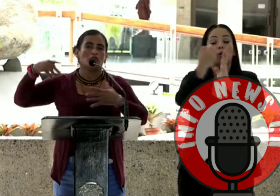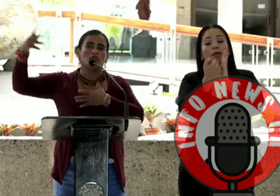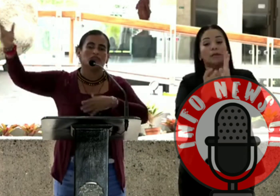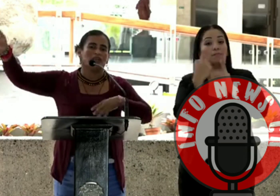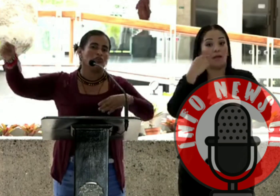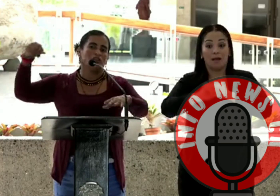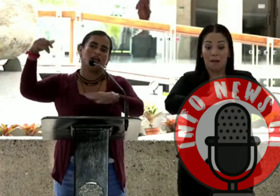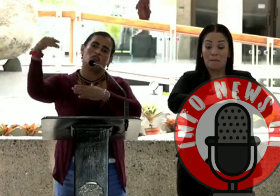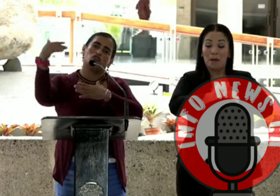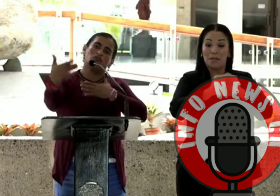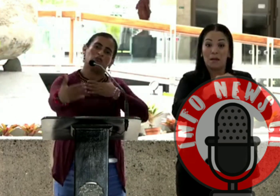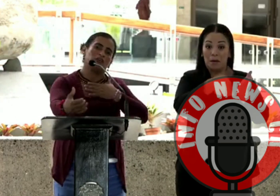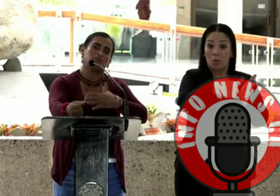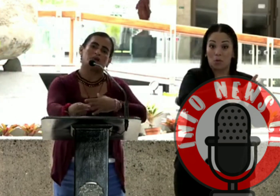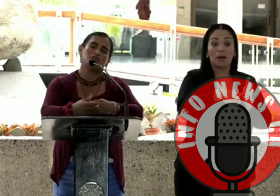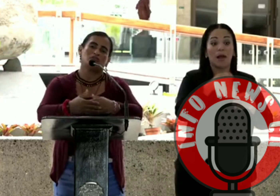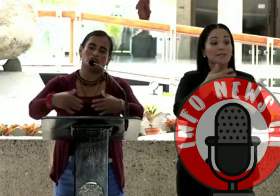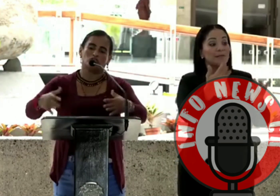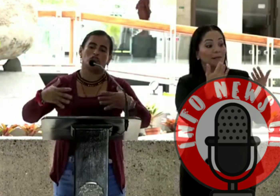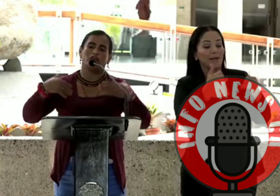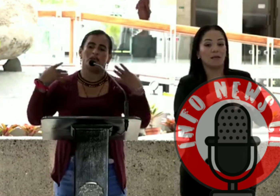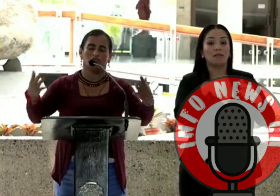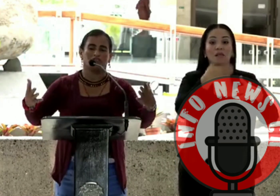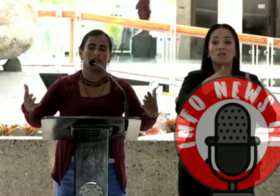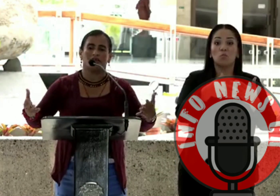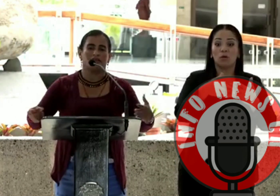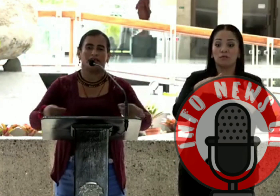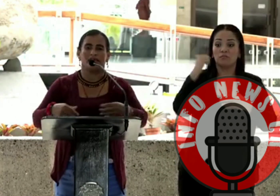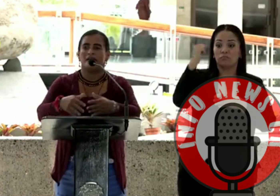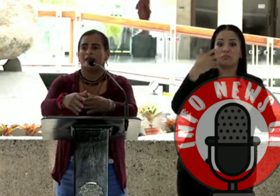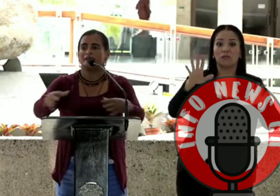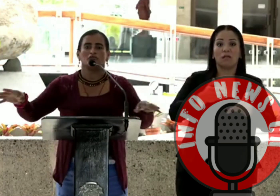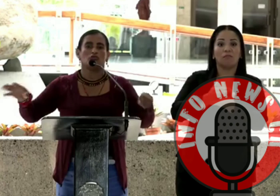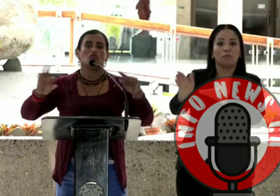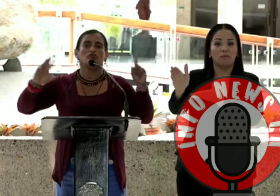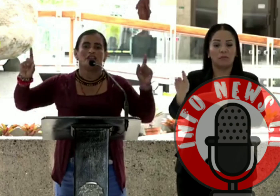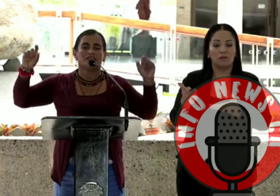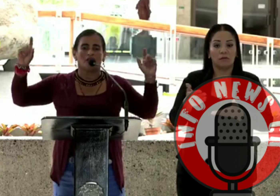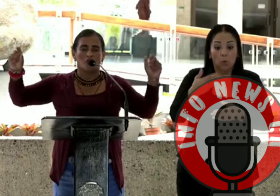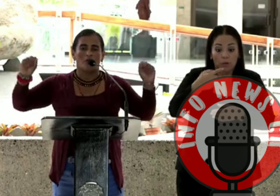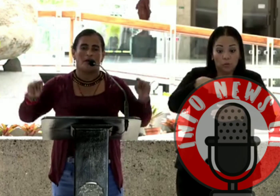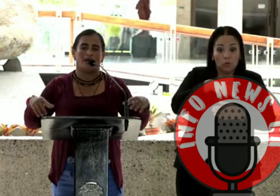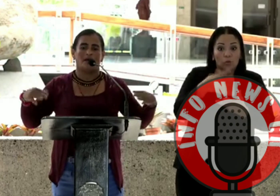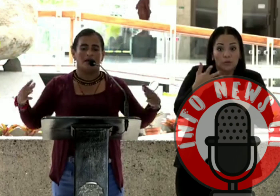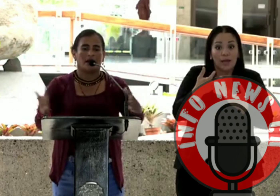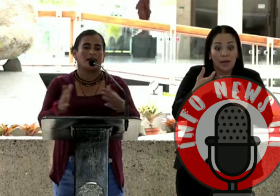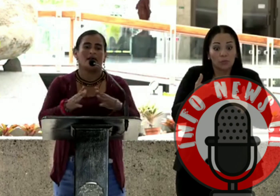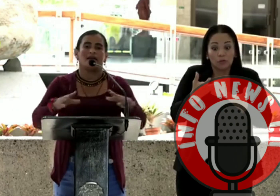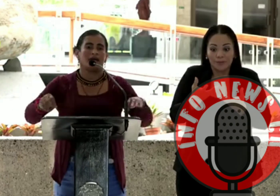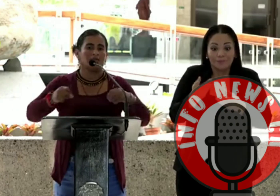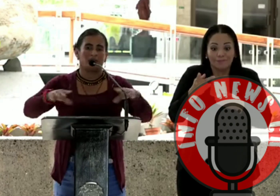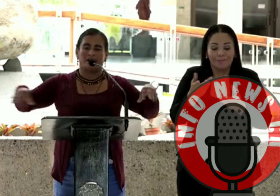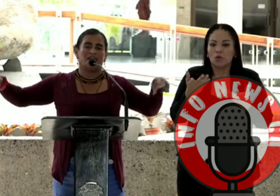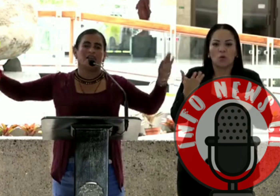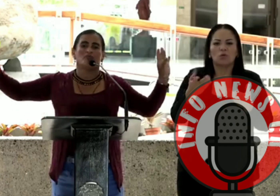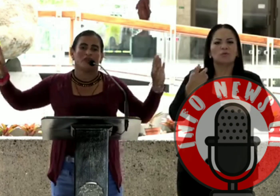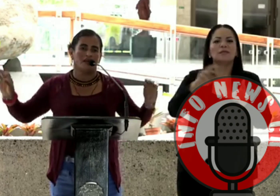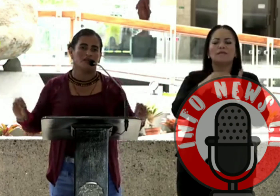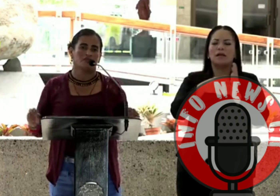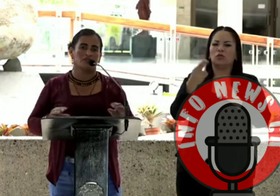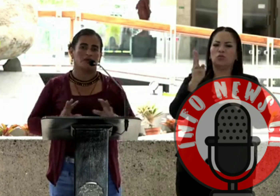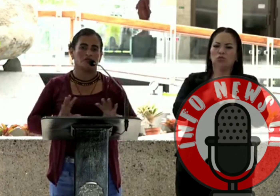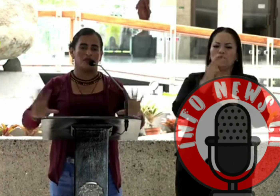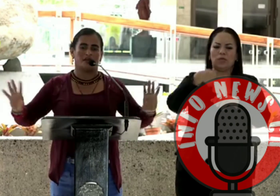política nos busquen y nos dejan en los últimos espacios, y cuando nosotros queremos ejercer, solo nos utilizan como para carnar, nada más para que